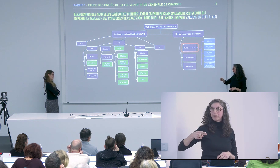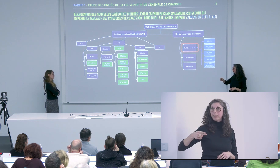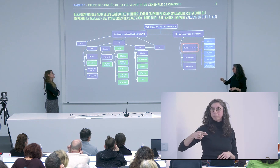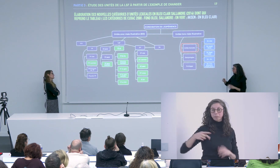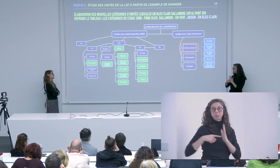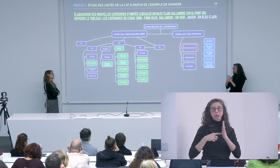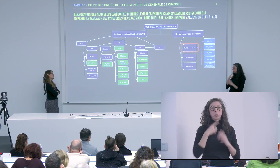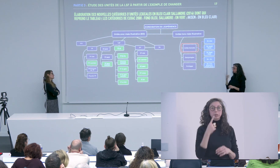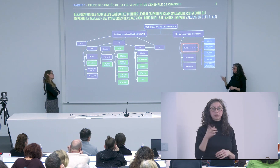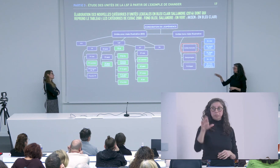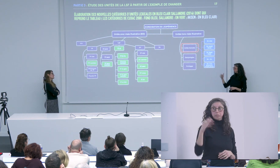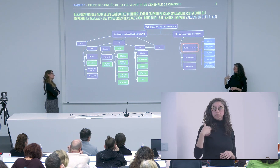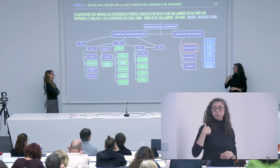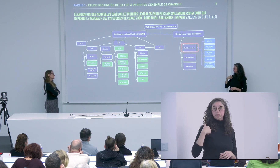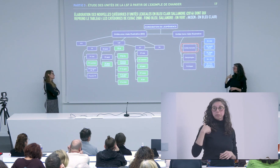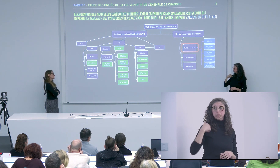Mais par exemple, le verbe couper.